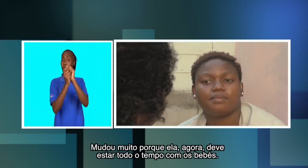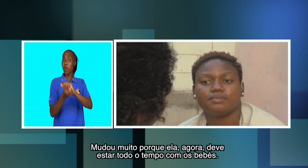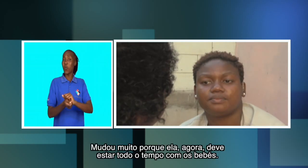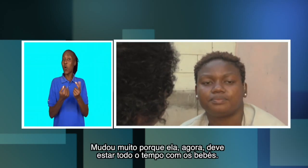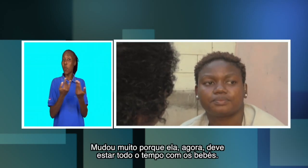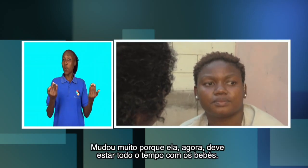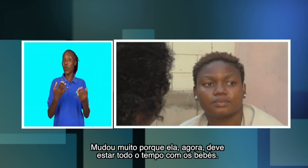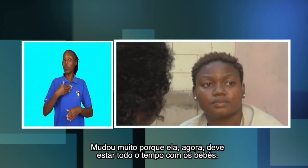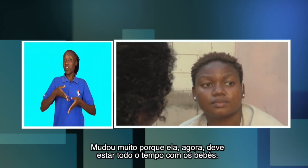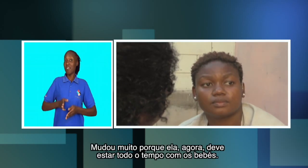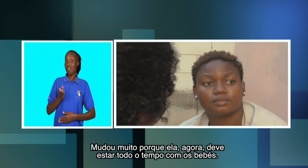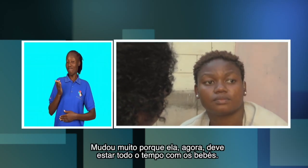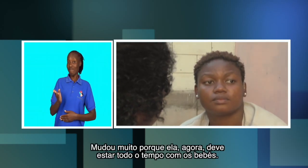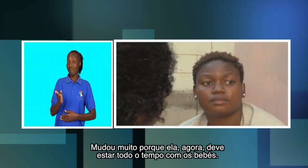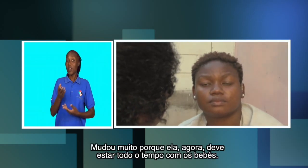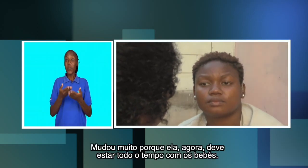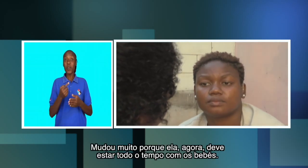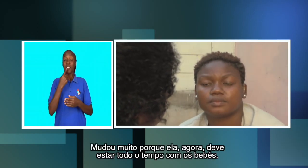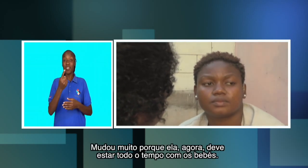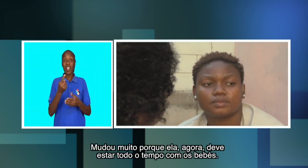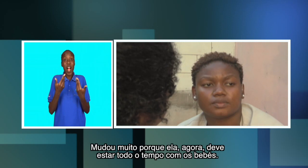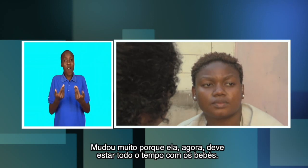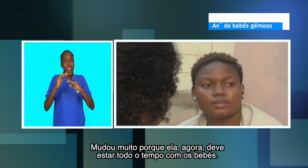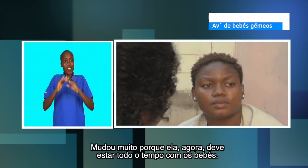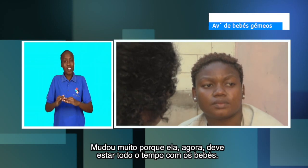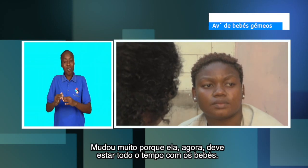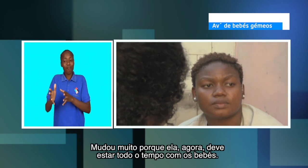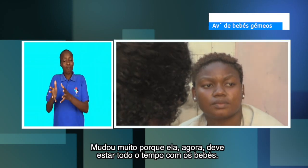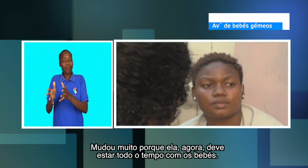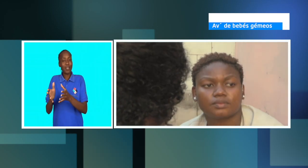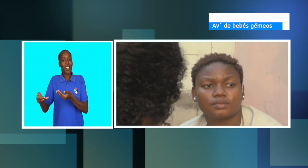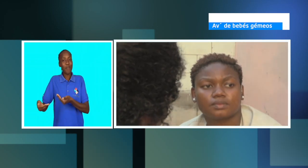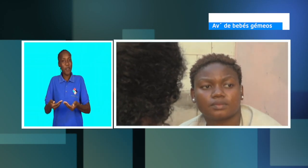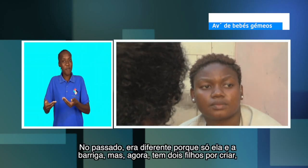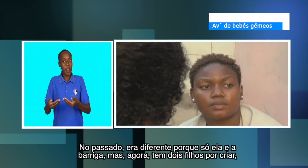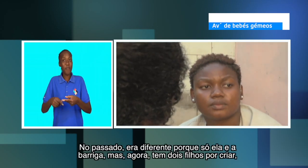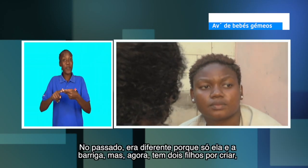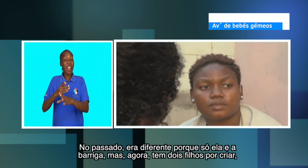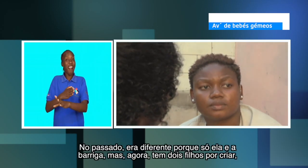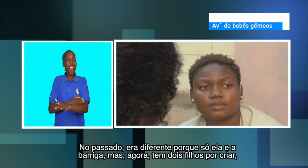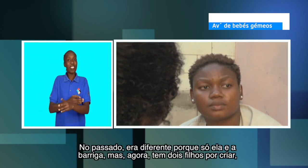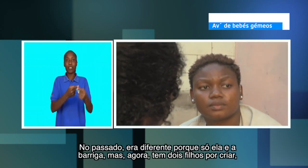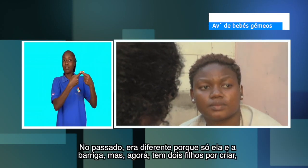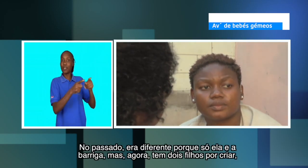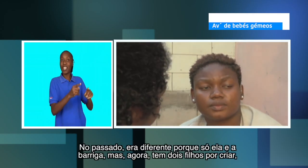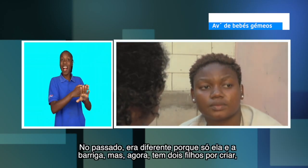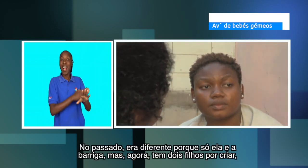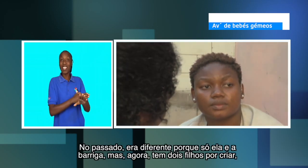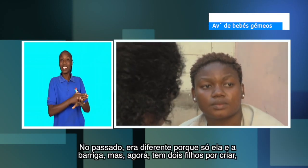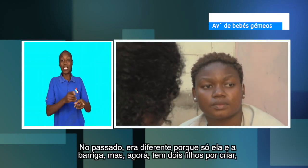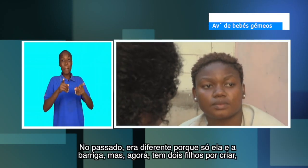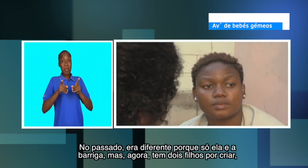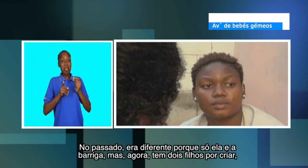Mudou muito. Por quê? Porque ela agora tem que todo o tempo estar com os bebês, não é? No passado era diferente,